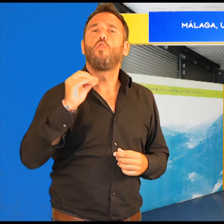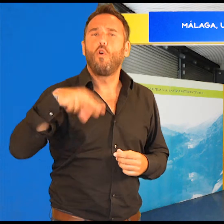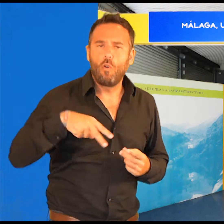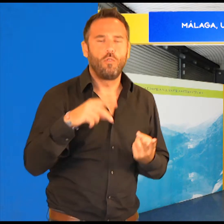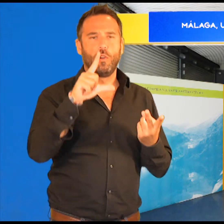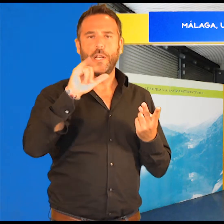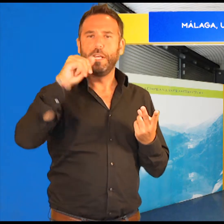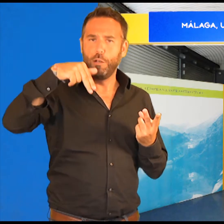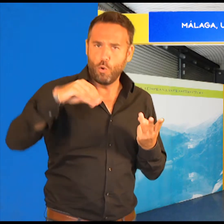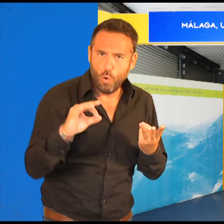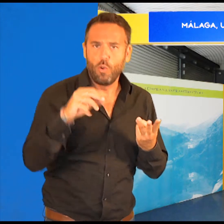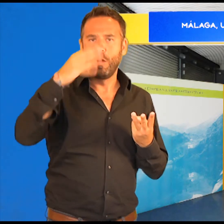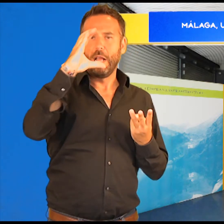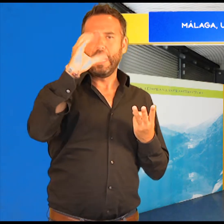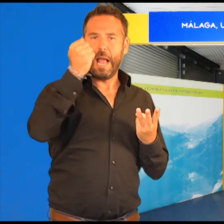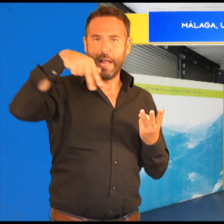cáñamo.